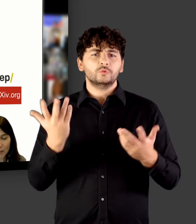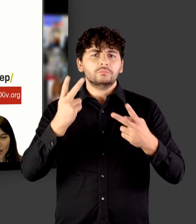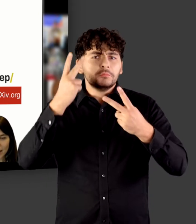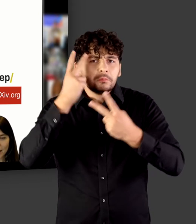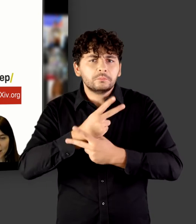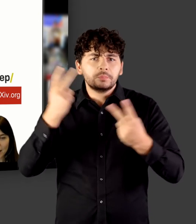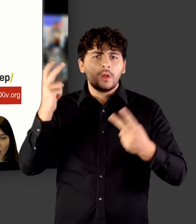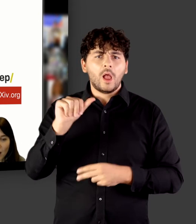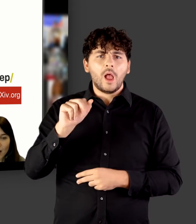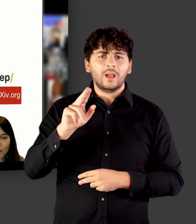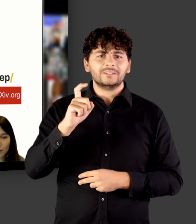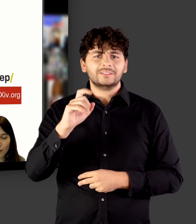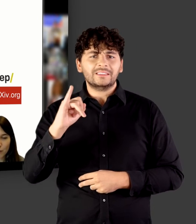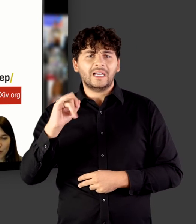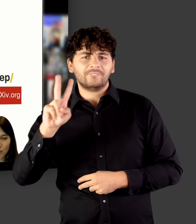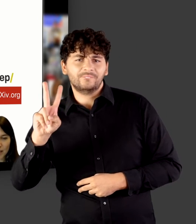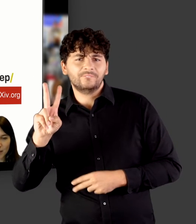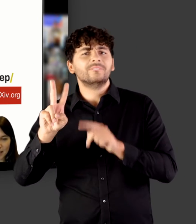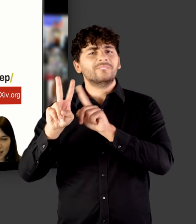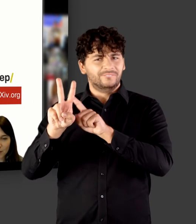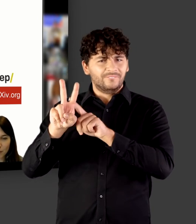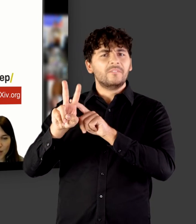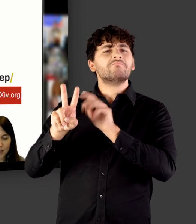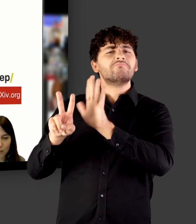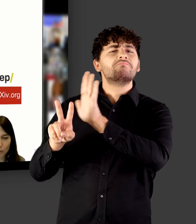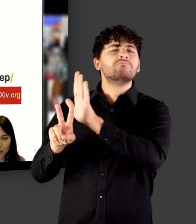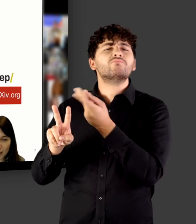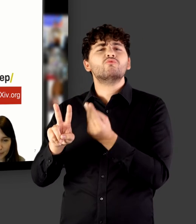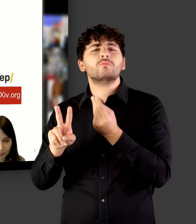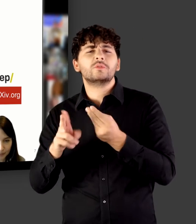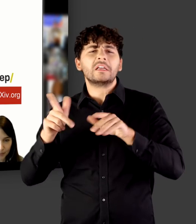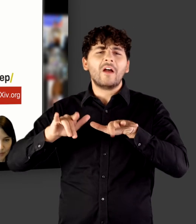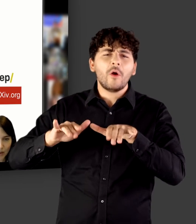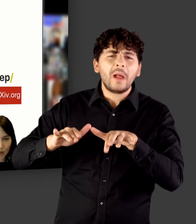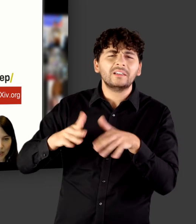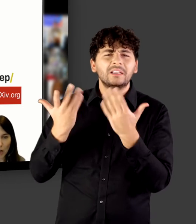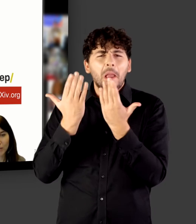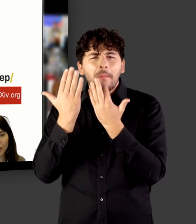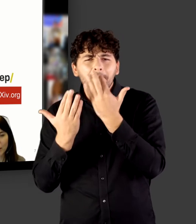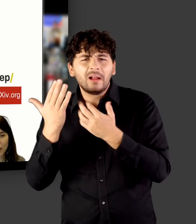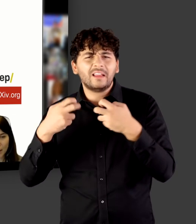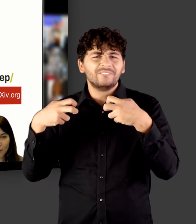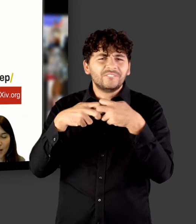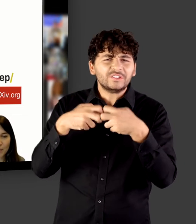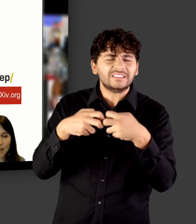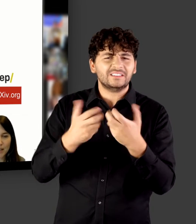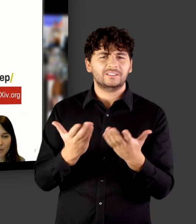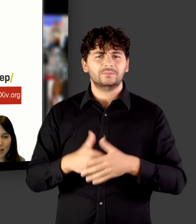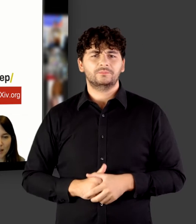bekannt ist Archive für Mathematik, Informatik und Physik. Ja, in dem Fall bei den disziplinären